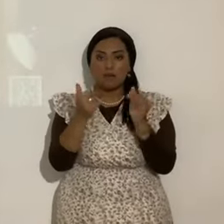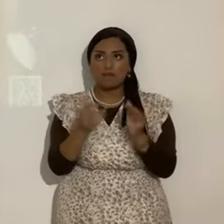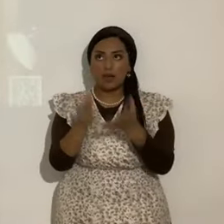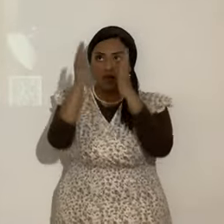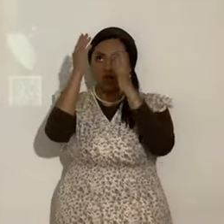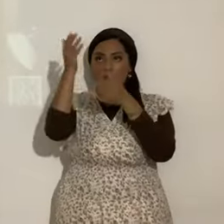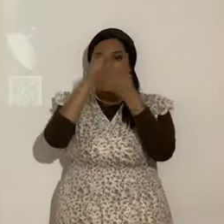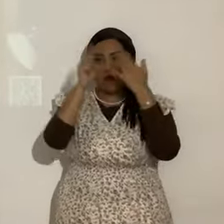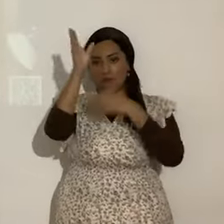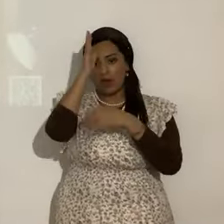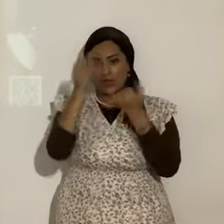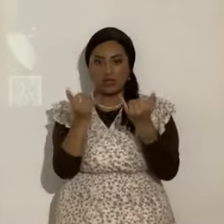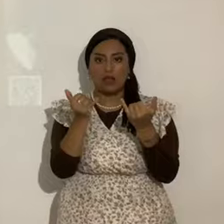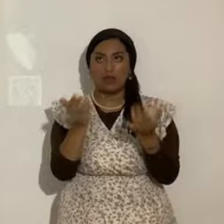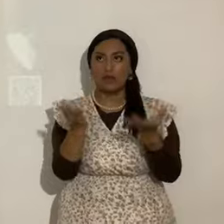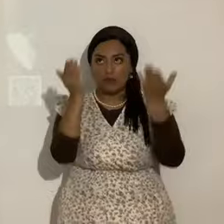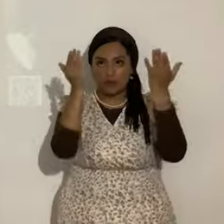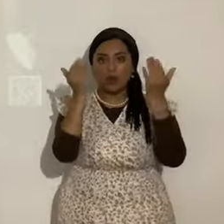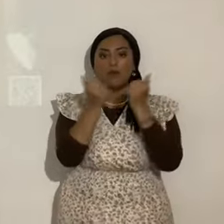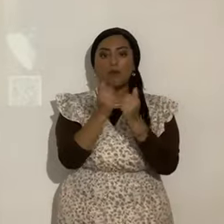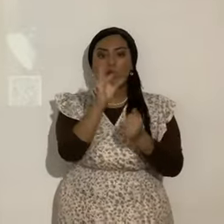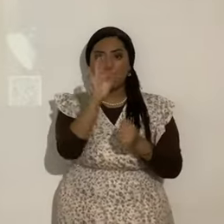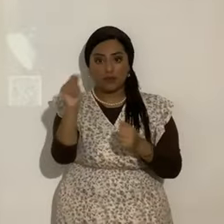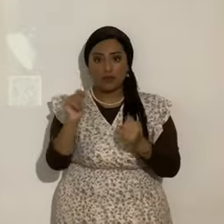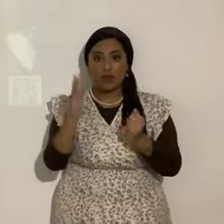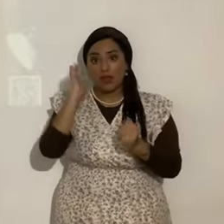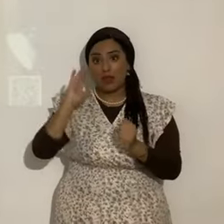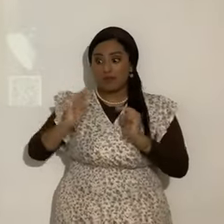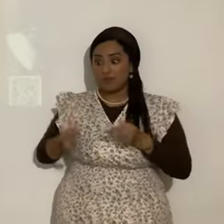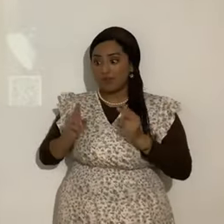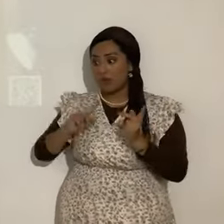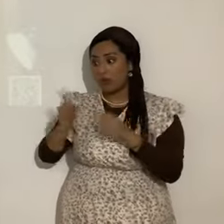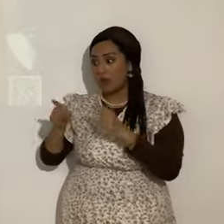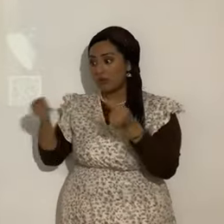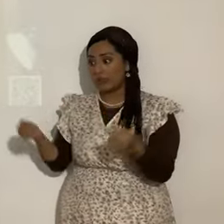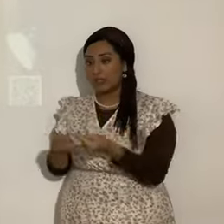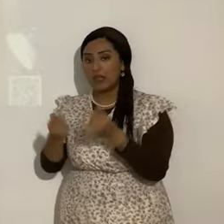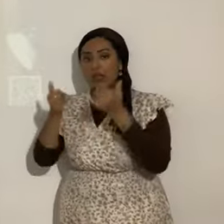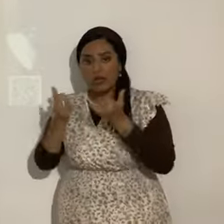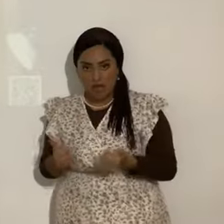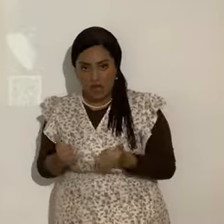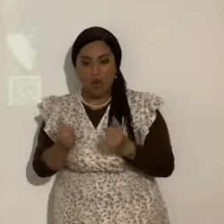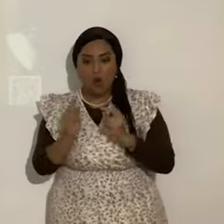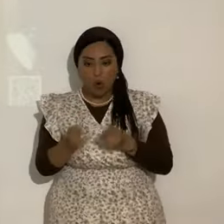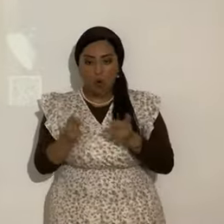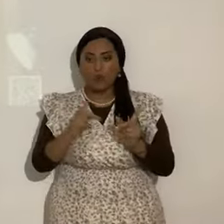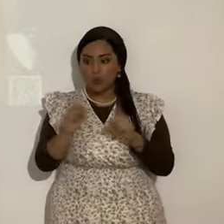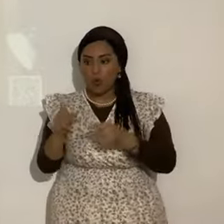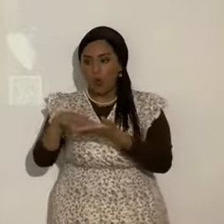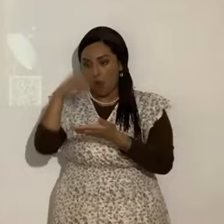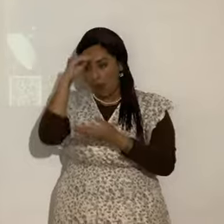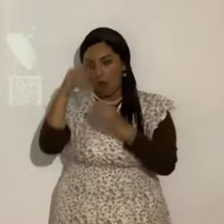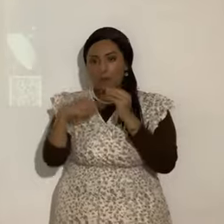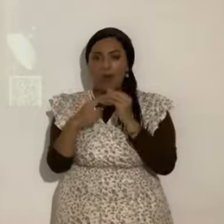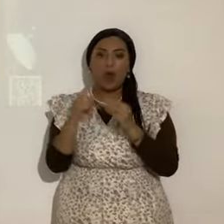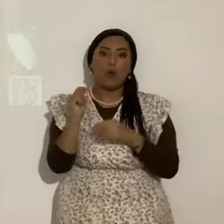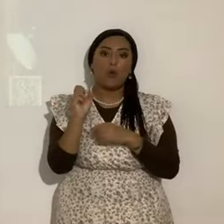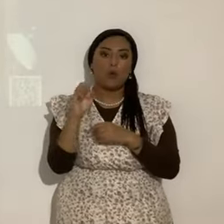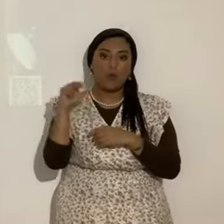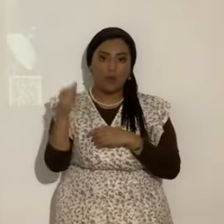Eterno. Con tus pies presurosos para pecar como dicen proverbios. Ahora presurosos para prender Torah. Y luego